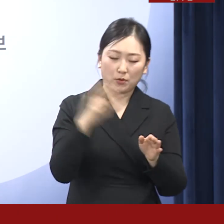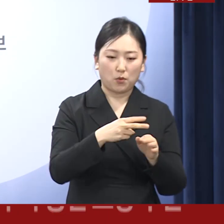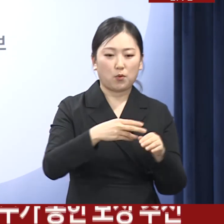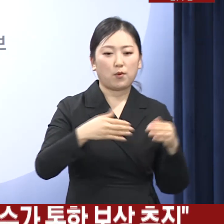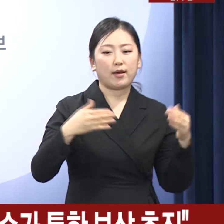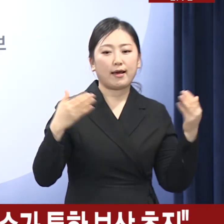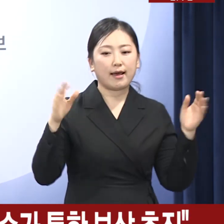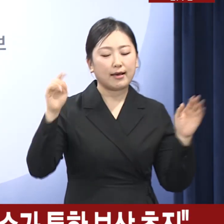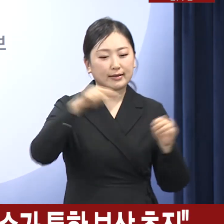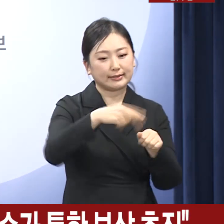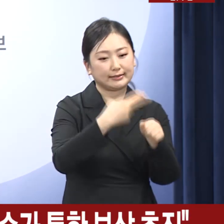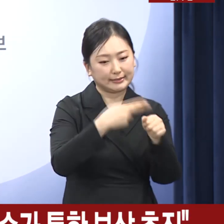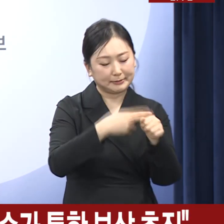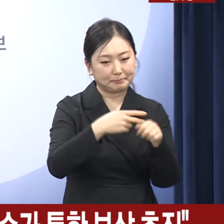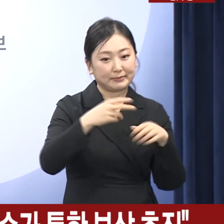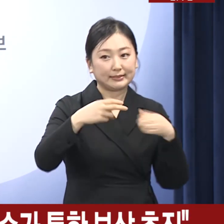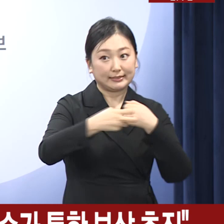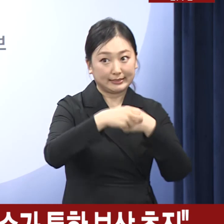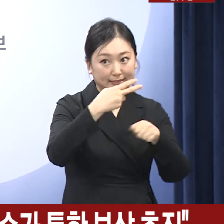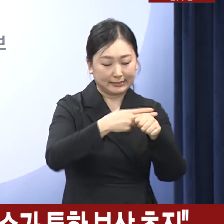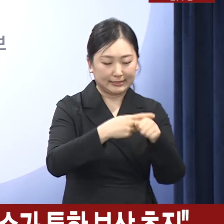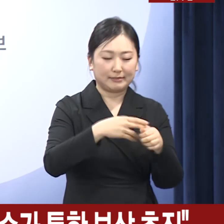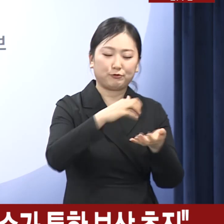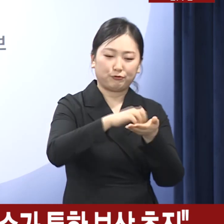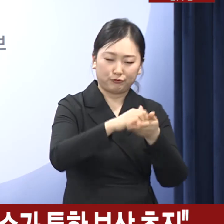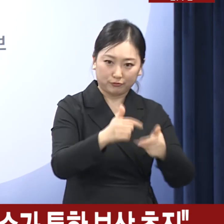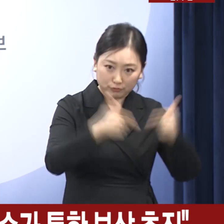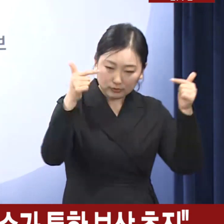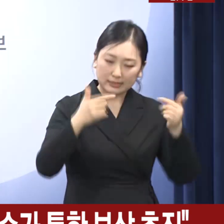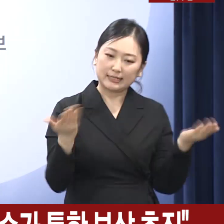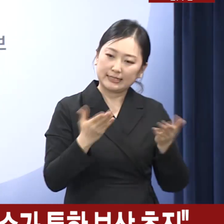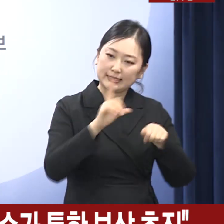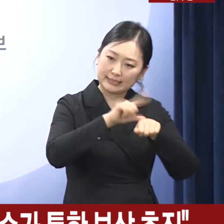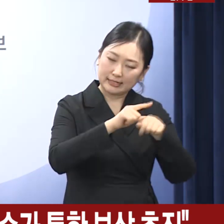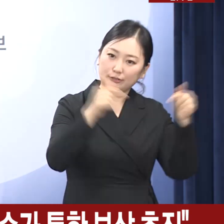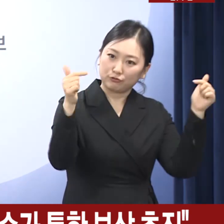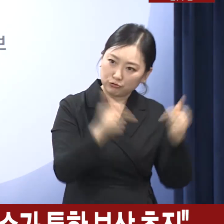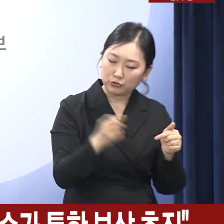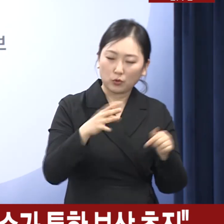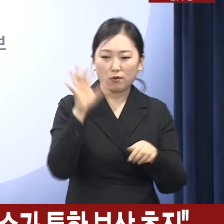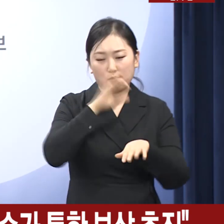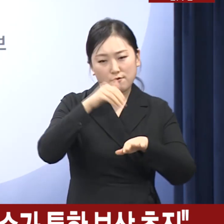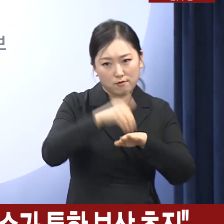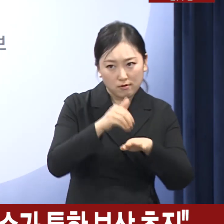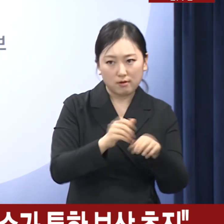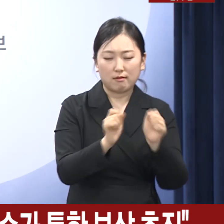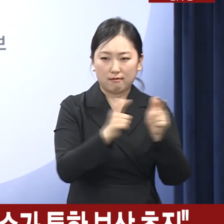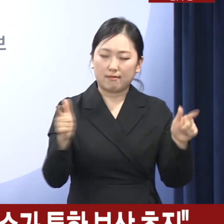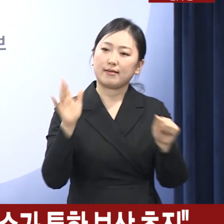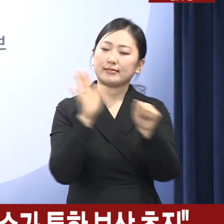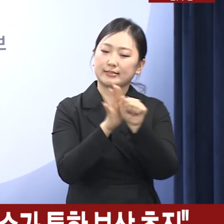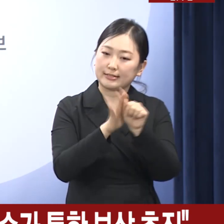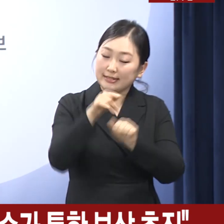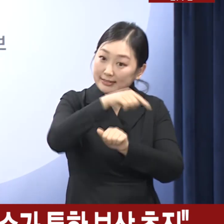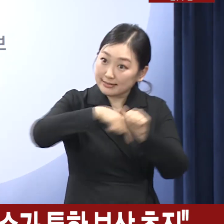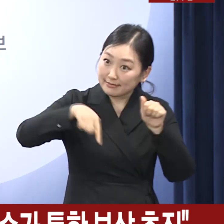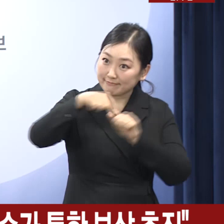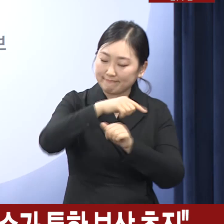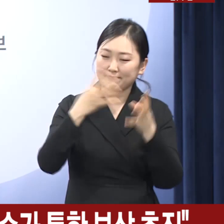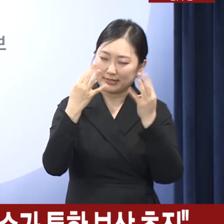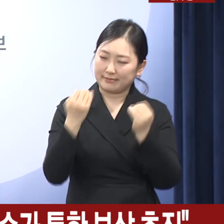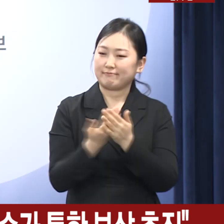교육 수련 강화 등 근무 여건도 개선해 나가겠습니다. 이외에도